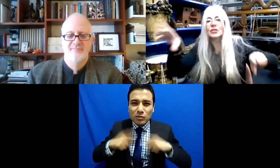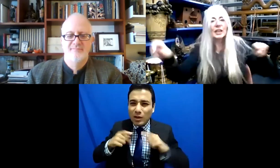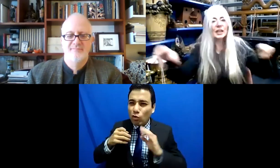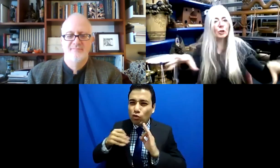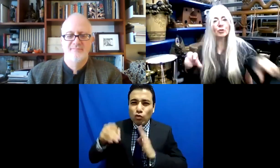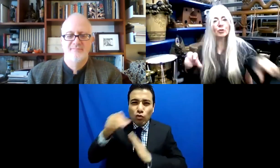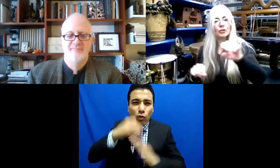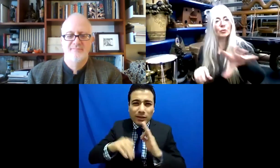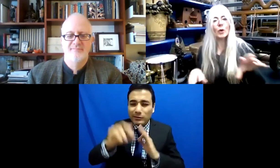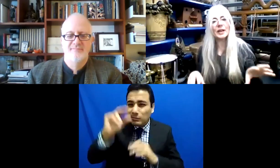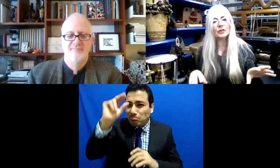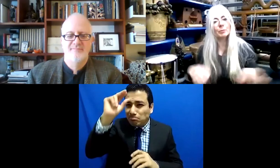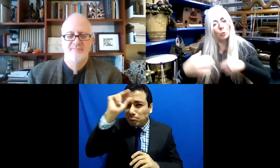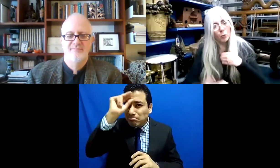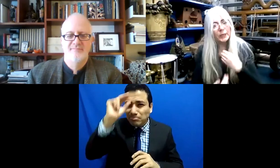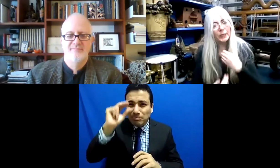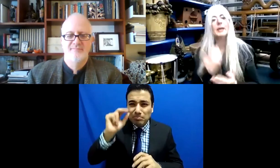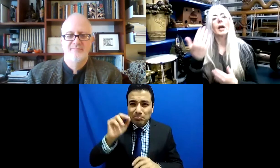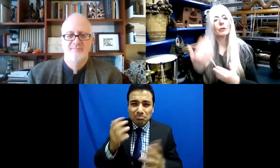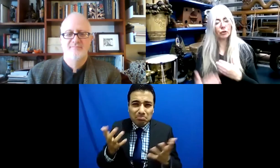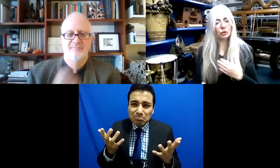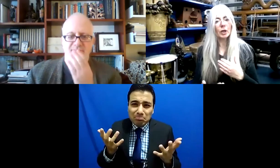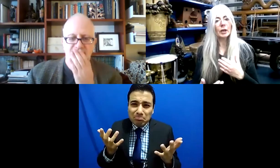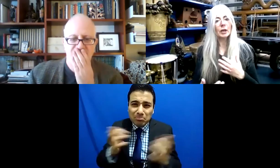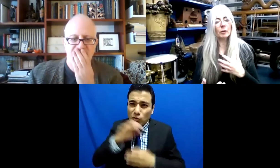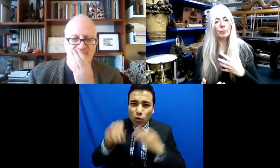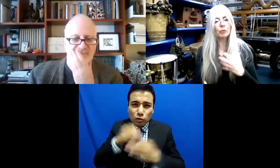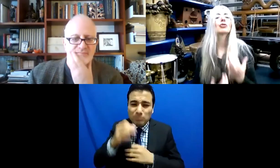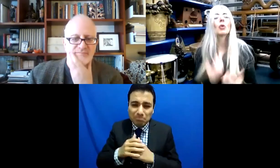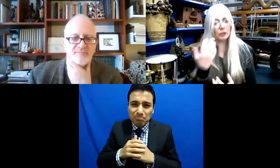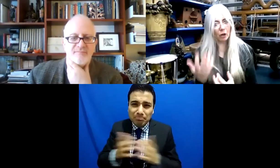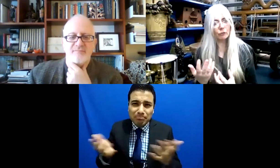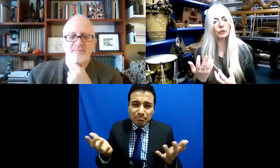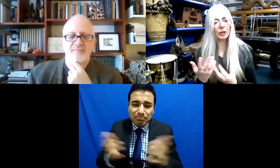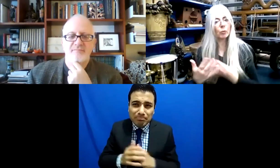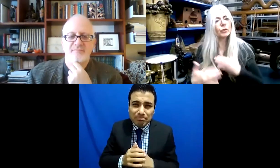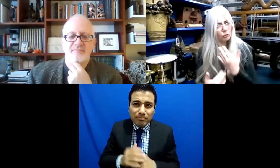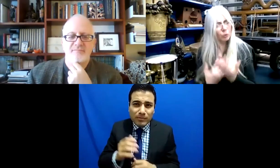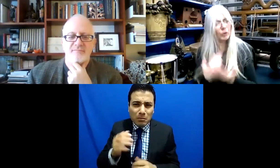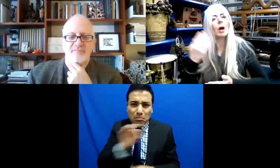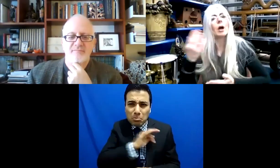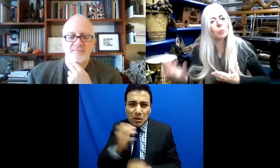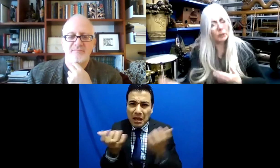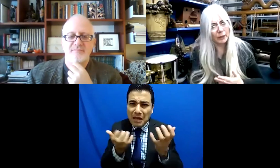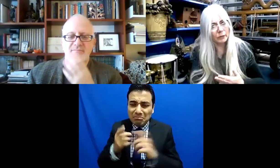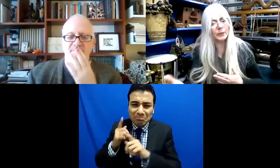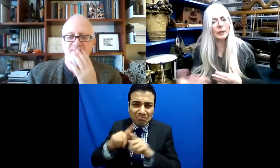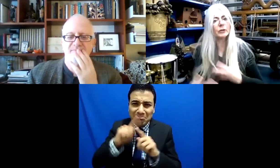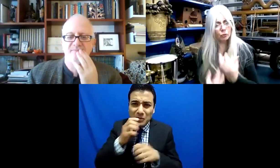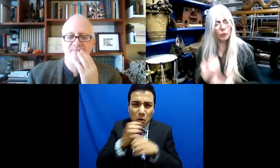capacidad de ser colocados en muchos lugares. Y sería importante